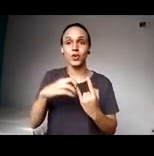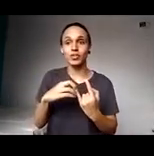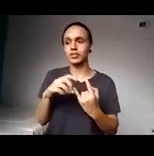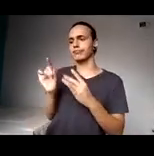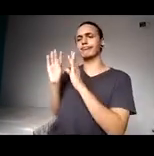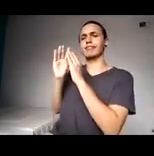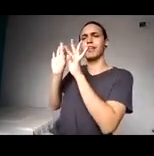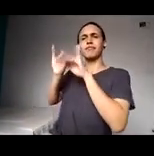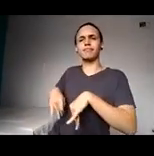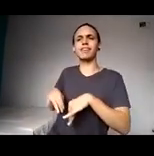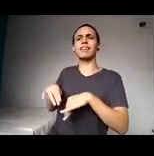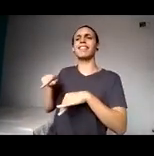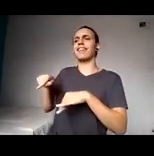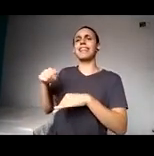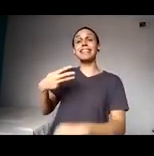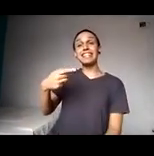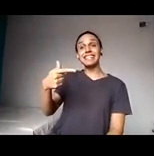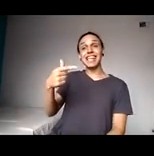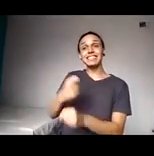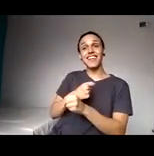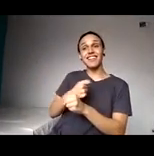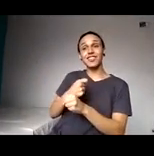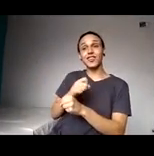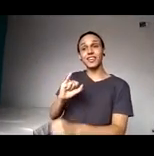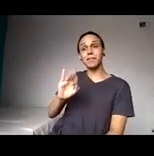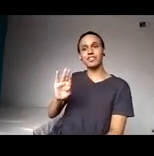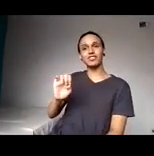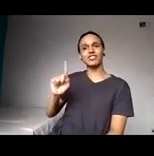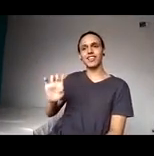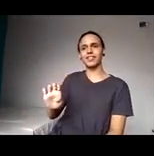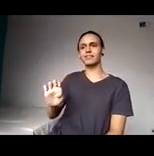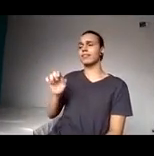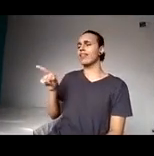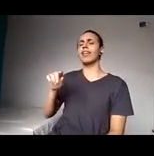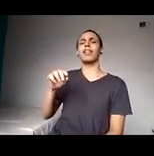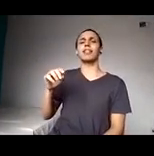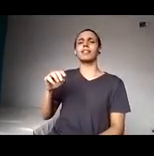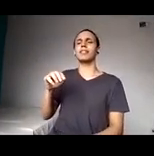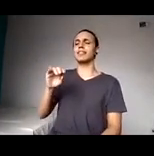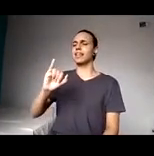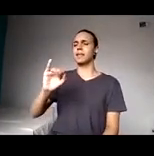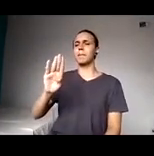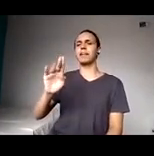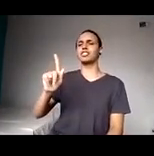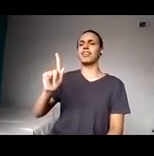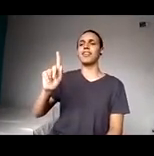maravilhoso para mim, porque a missão de BGE não comporta a inclusão e a